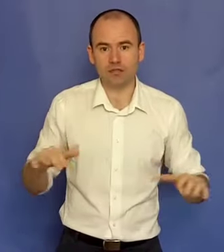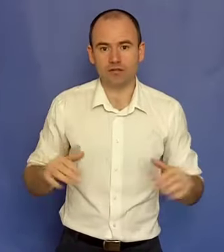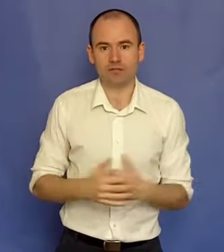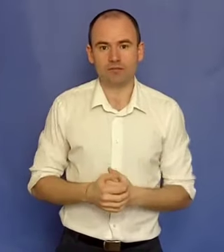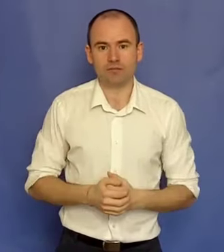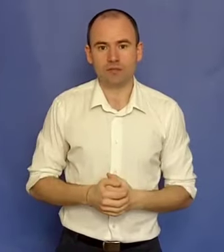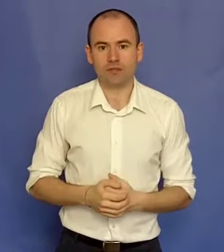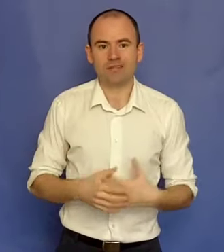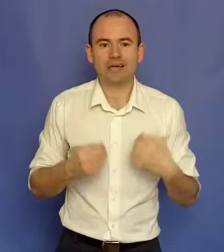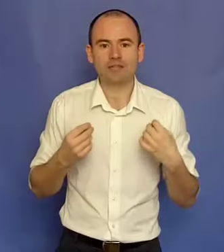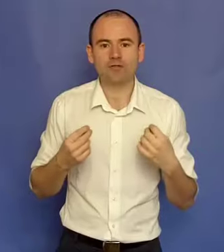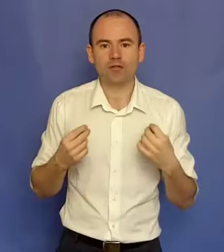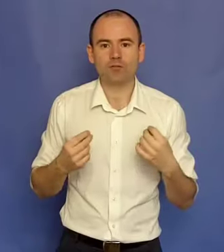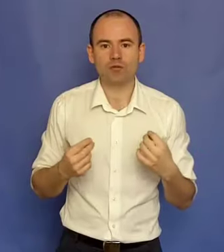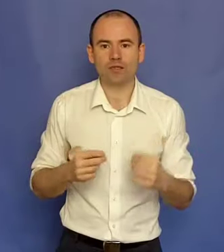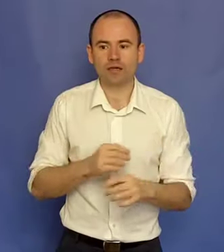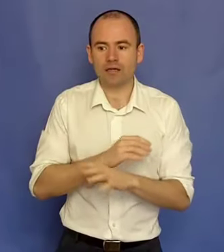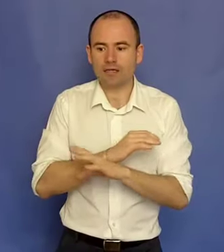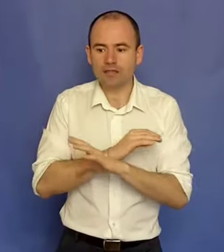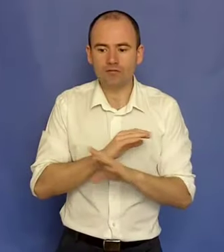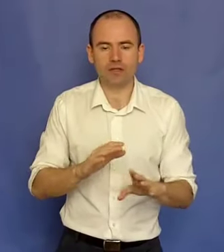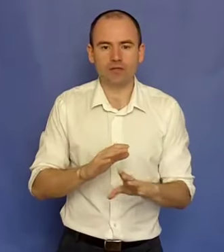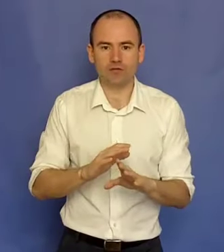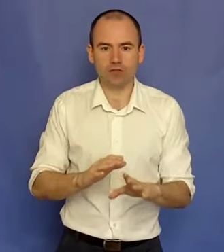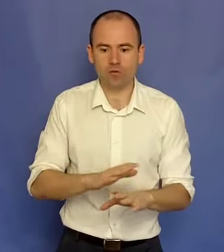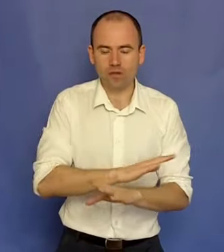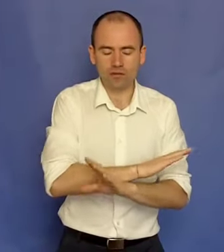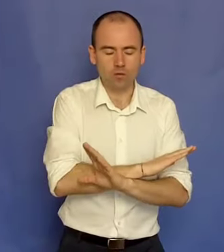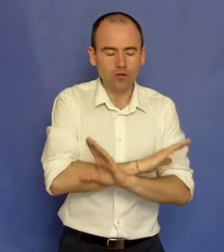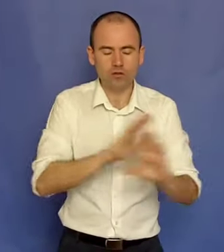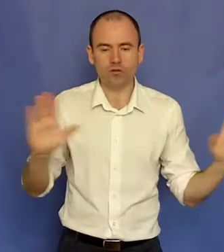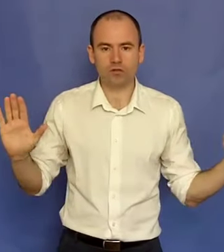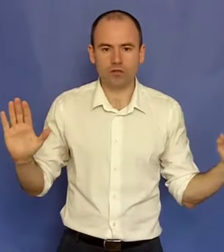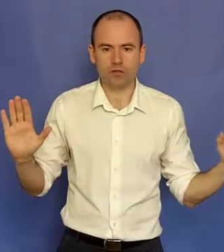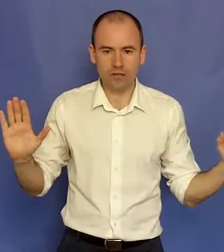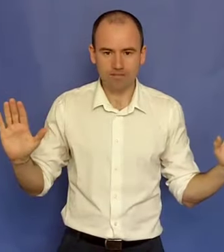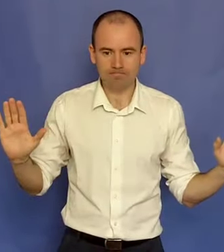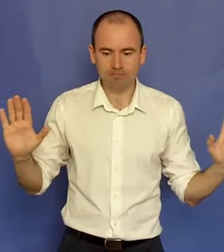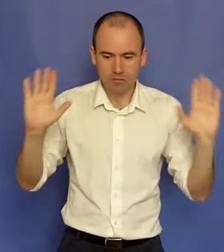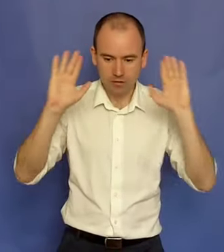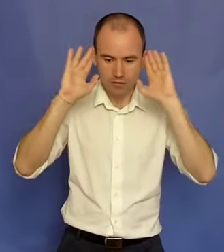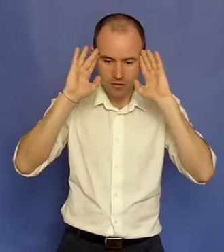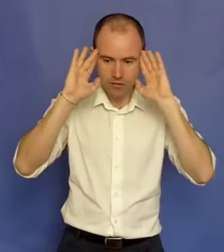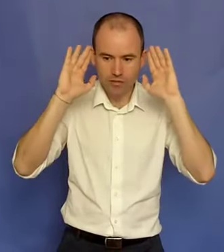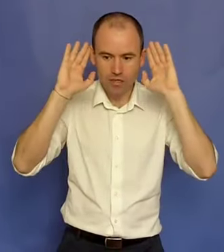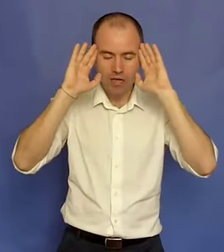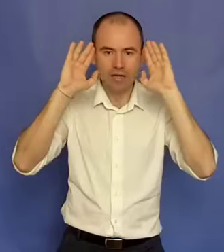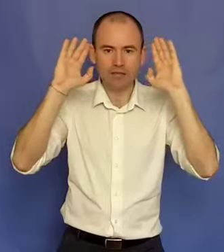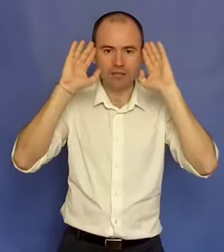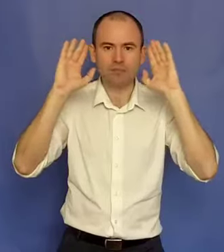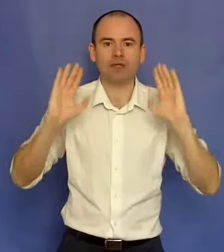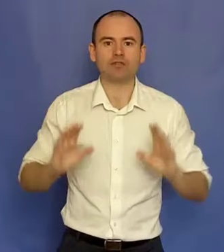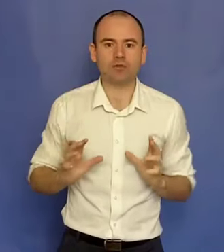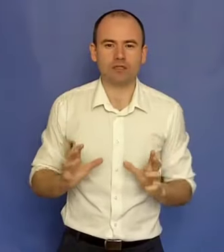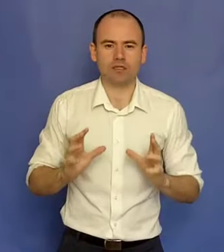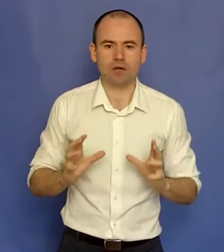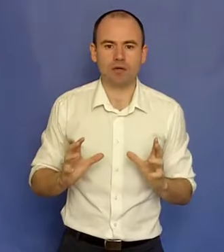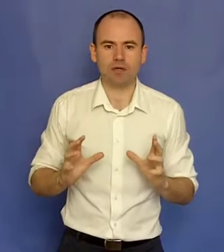cedezi. De asta e foarte important ca indiferent ce faci acum să uiți tot ce știi și te gândești care este pasiunea ta cea mai mare.